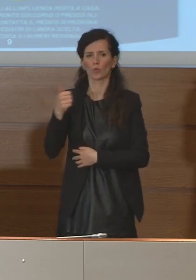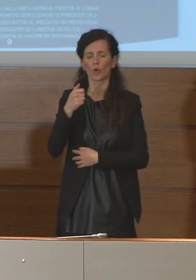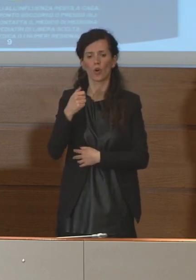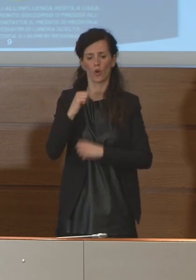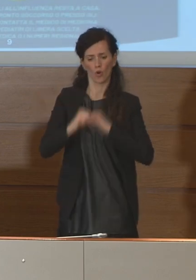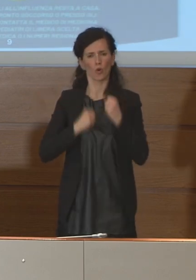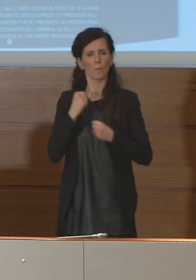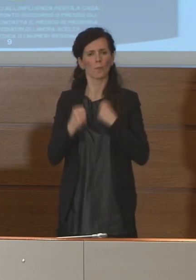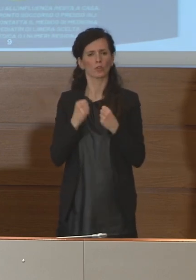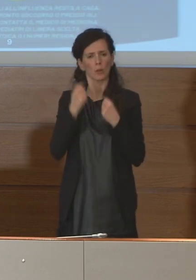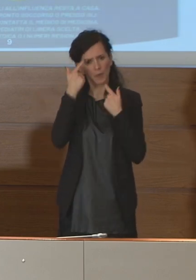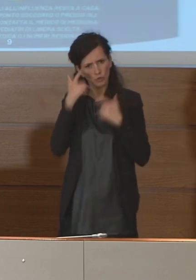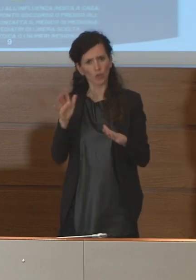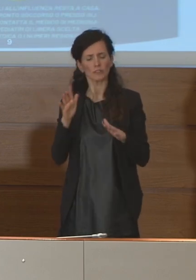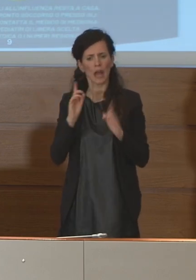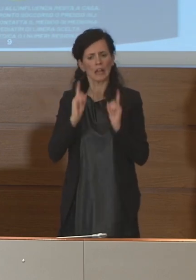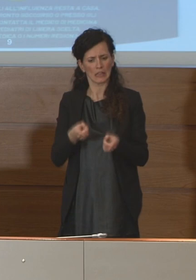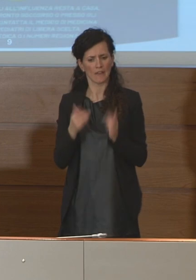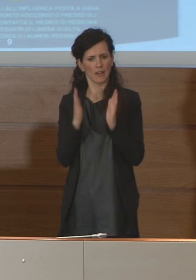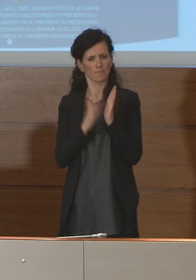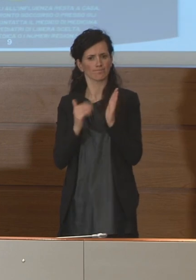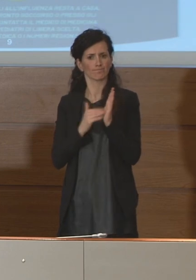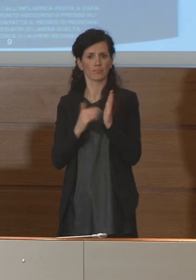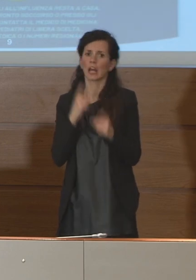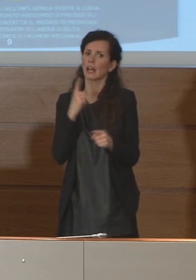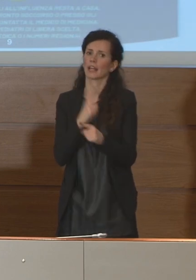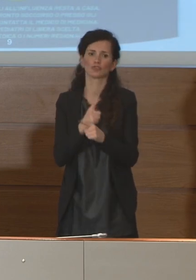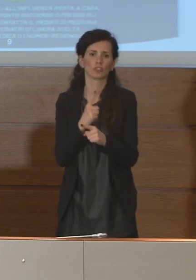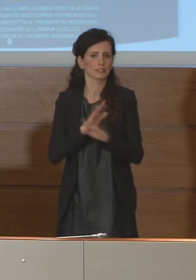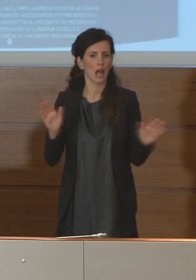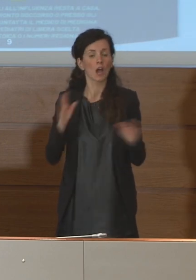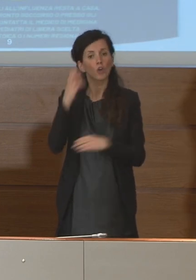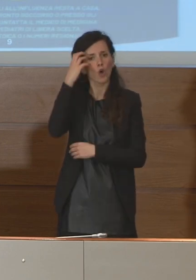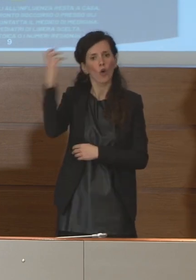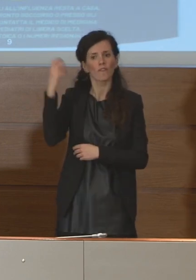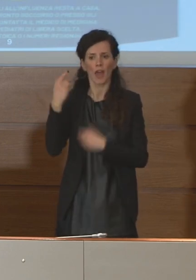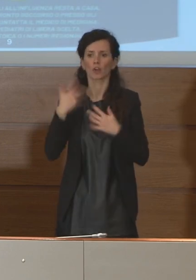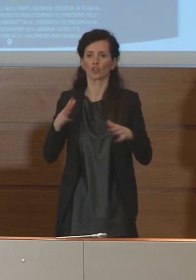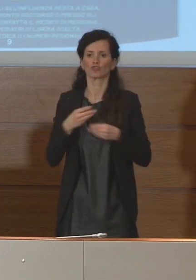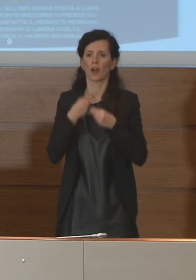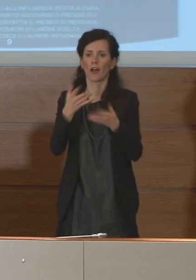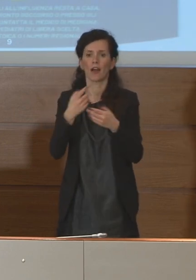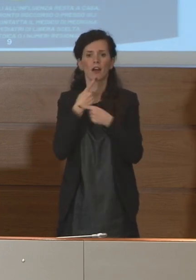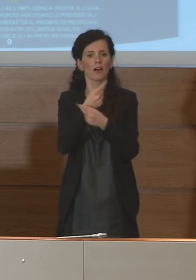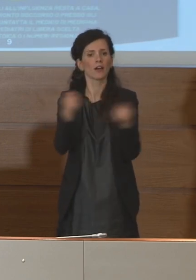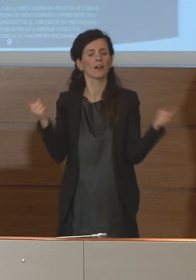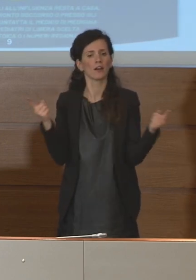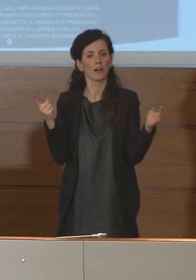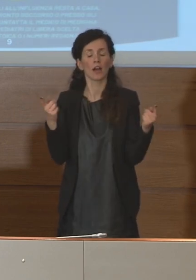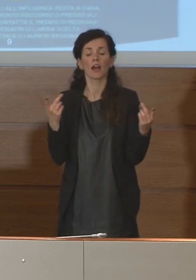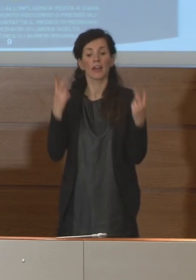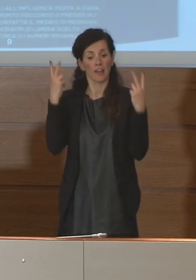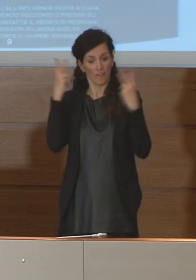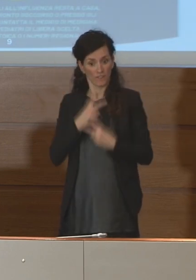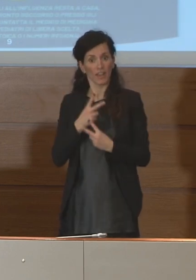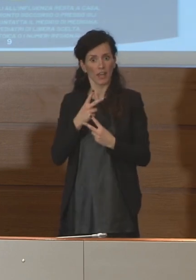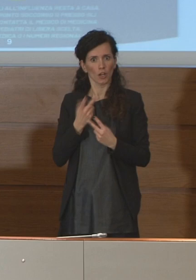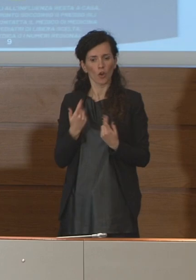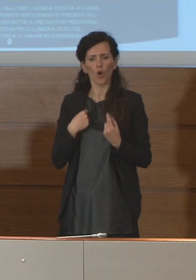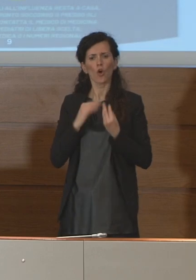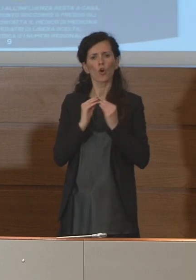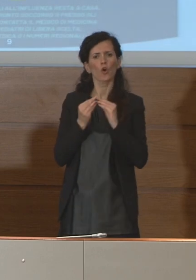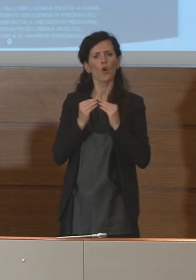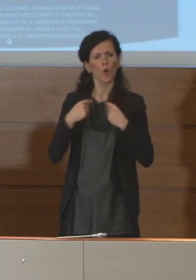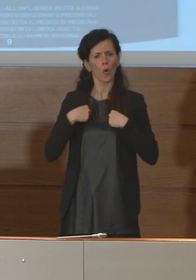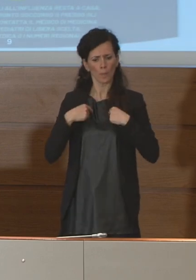importanti, sono necessarie. Il nostro governo le sta adottando però è altrettanto vero che è importante come noi ci